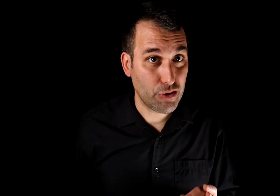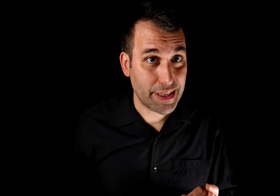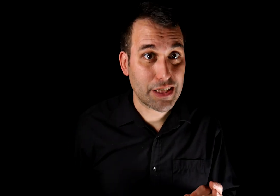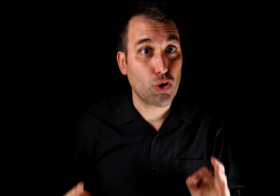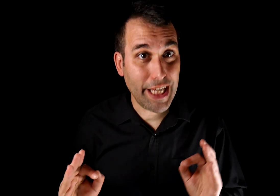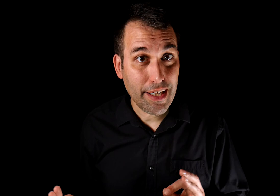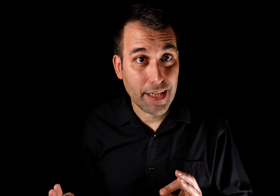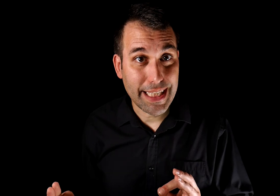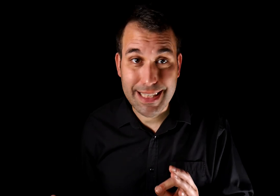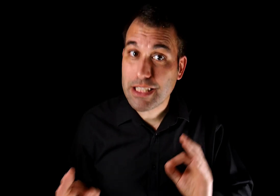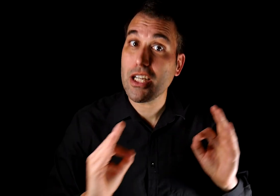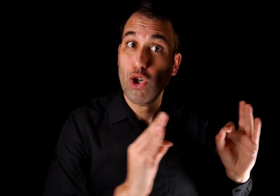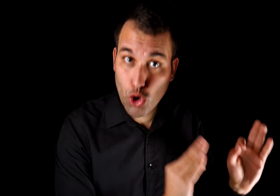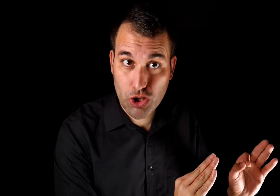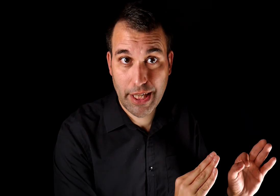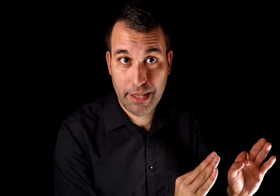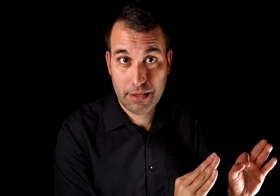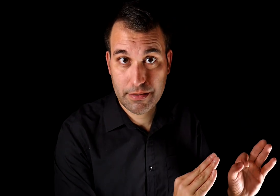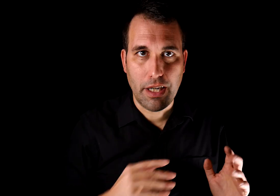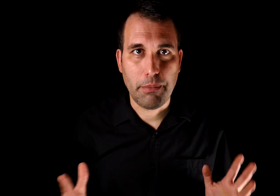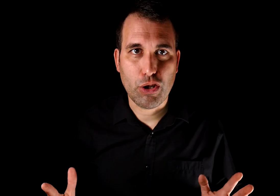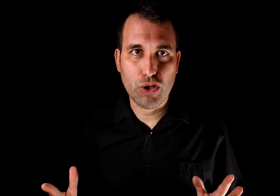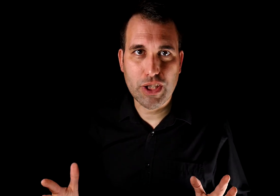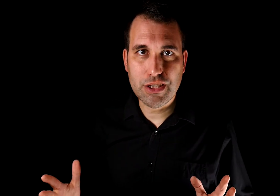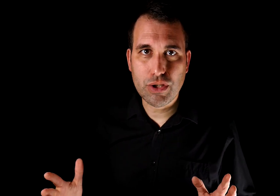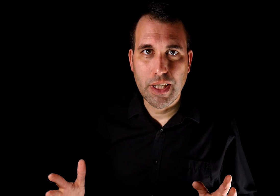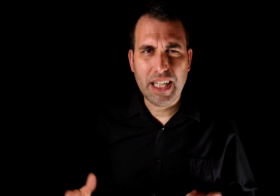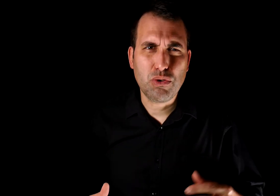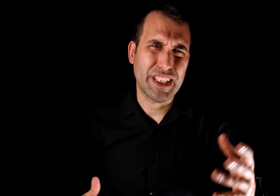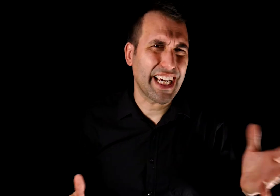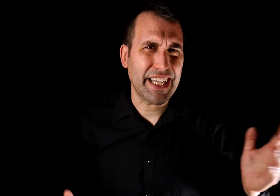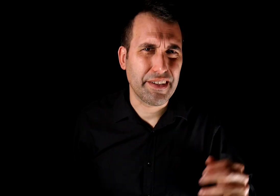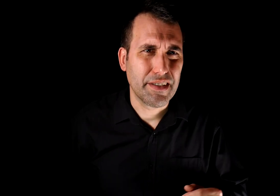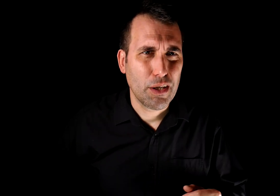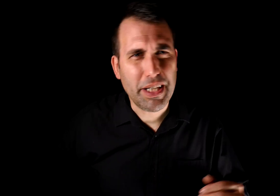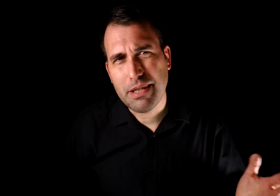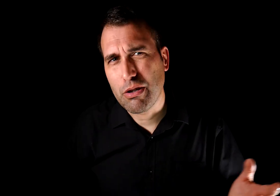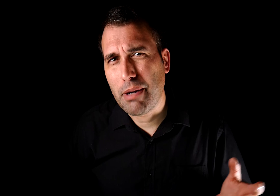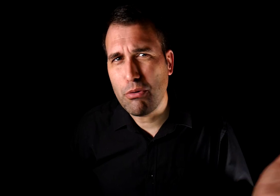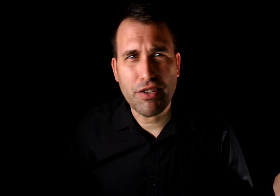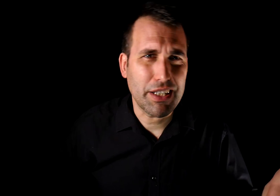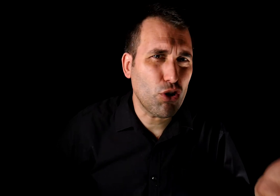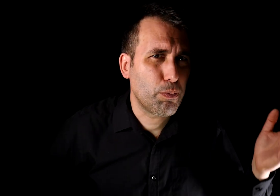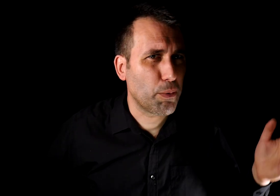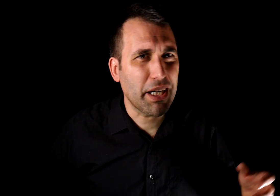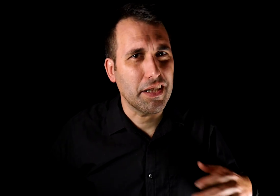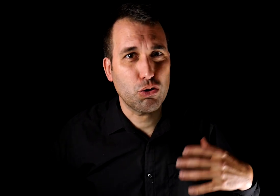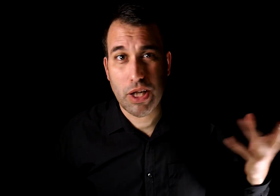no estás con él, estás contra él. En el mejor de los casos, eres un descarriado, víctima de una manipulación atroz por parte de sus